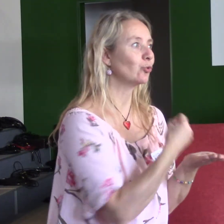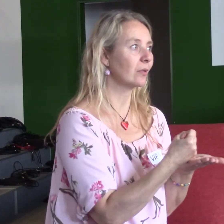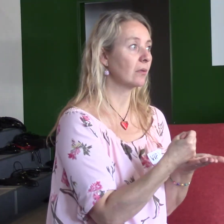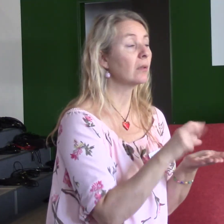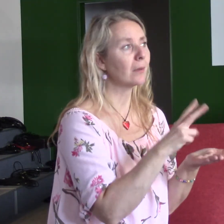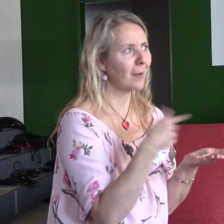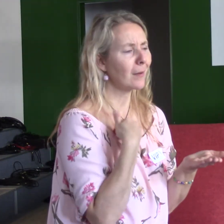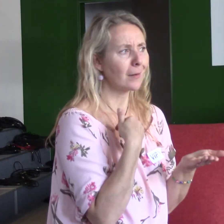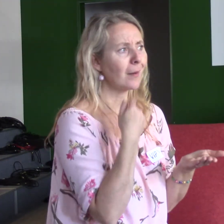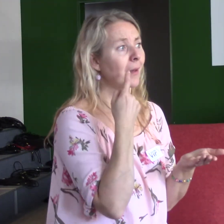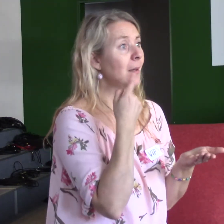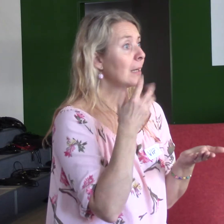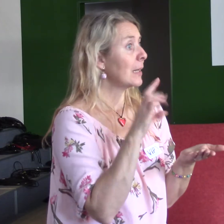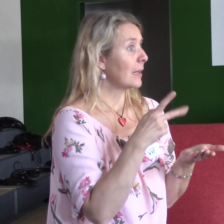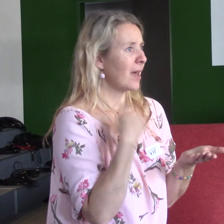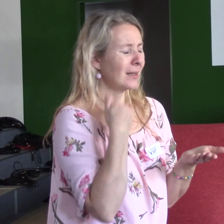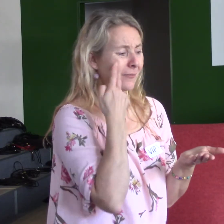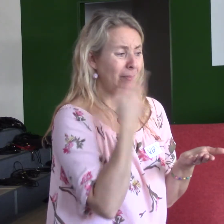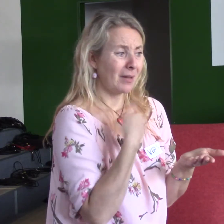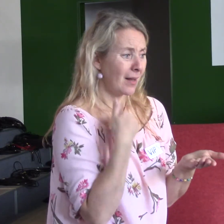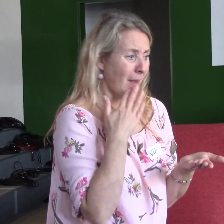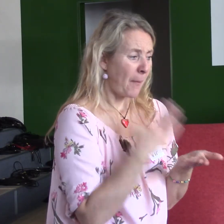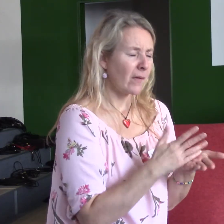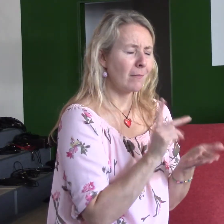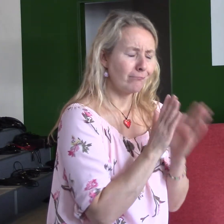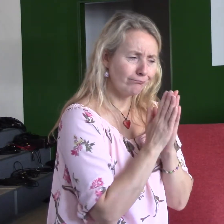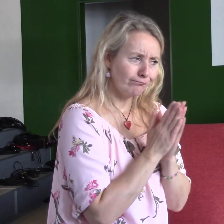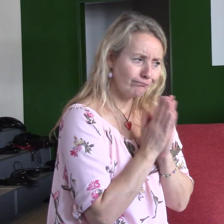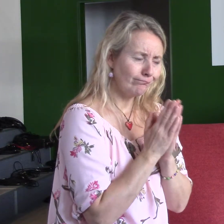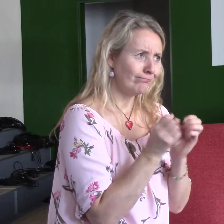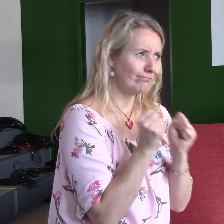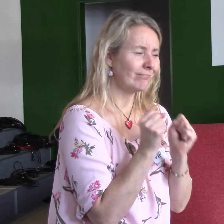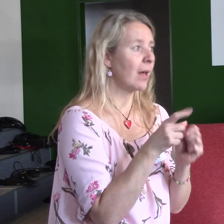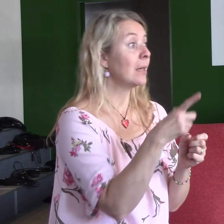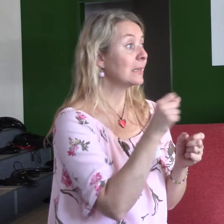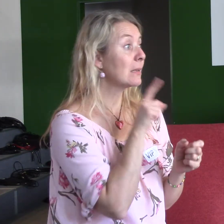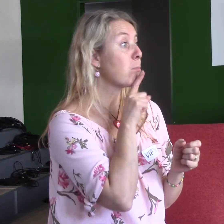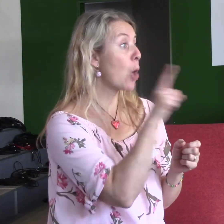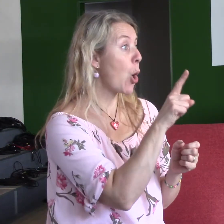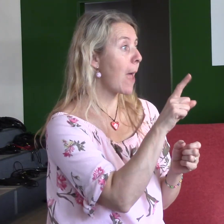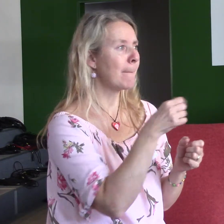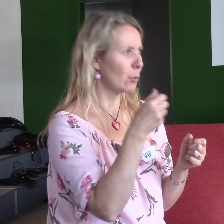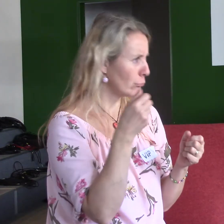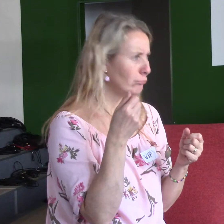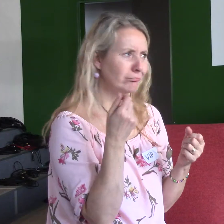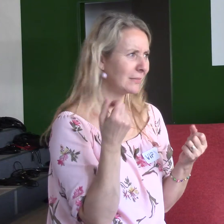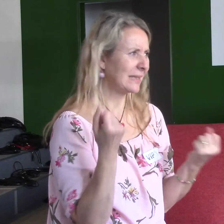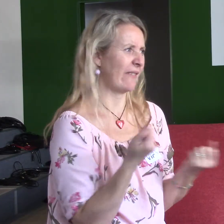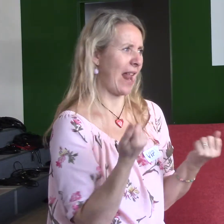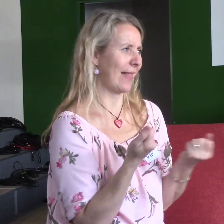takže nakonec je to Bůh, který nás s chce pomoct, a který to chce udělat. A nejsme na to sami. Tak.